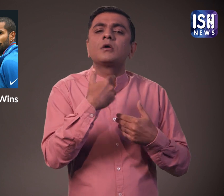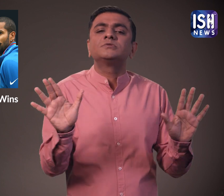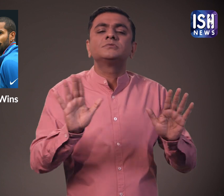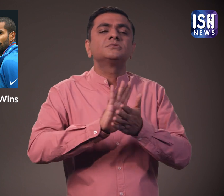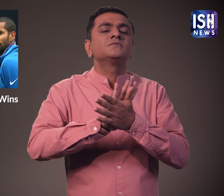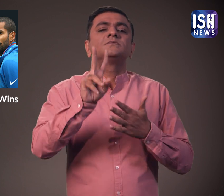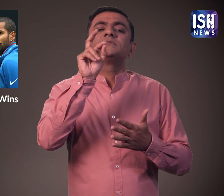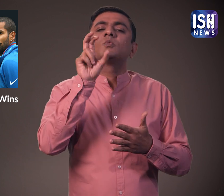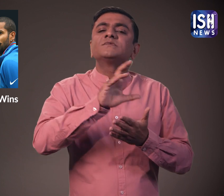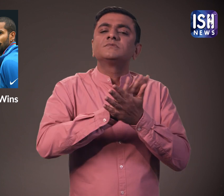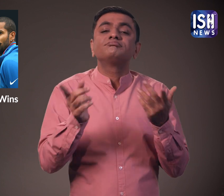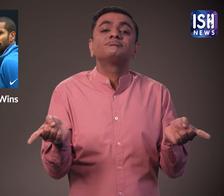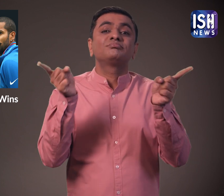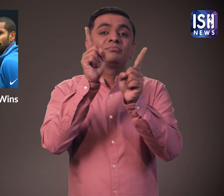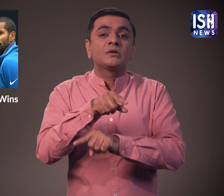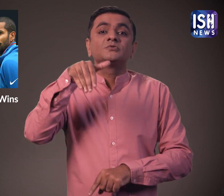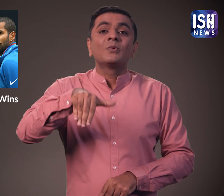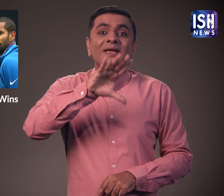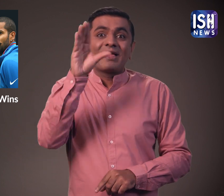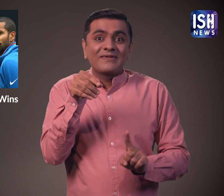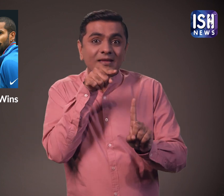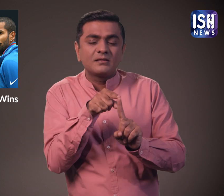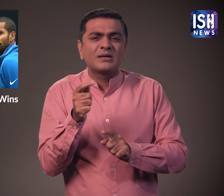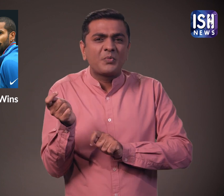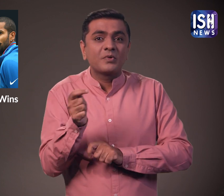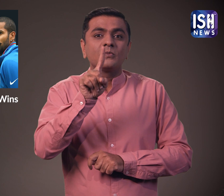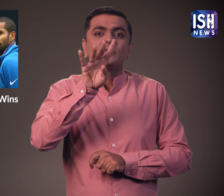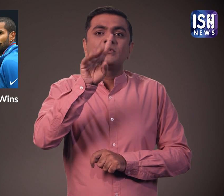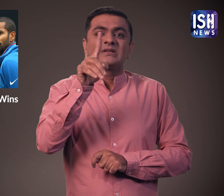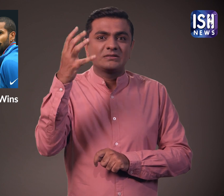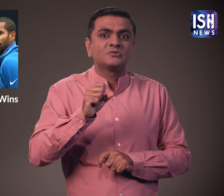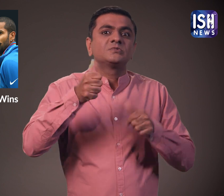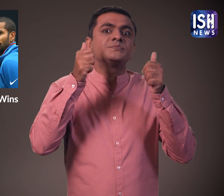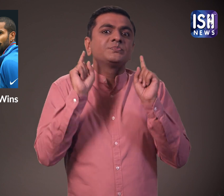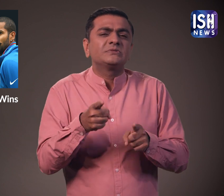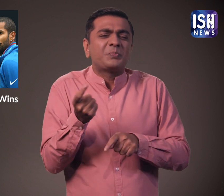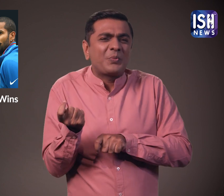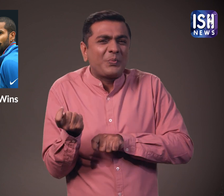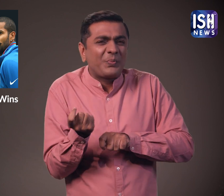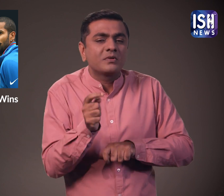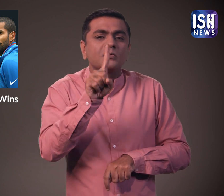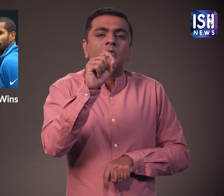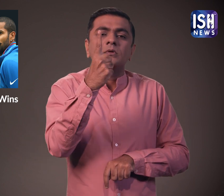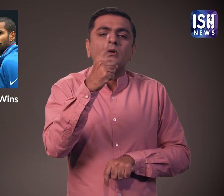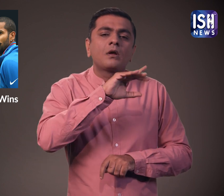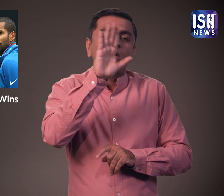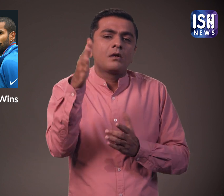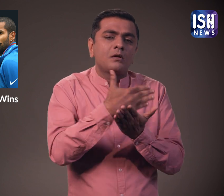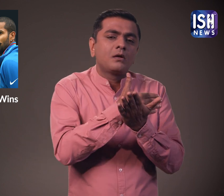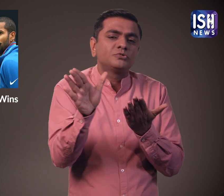रन बनाए। 141 रनों के लक्षा का पीछा करने में उत्री दक्षिन अफरिका 101